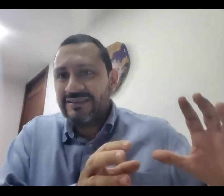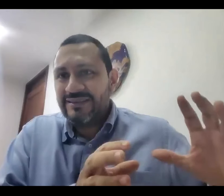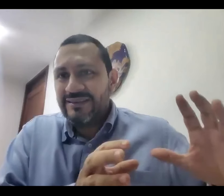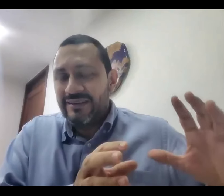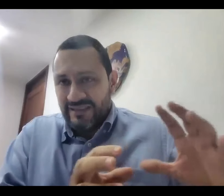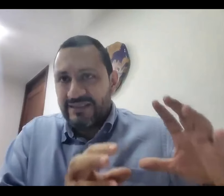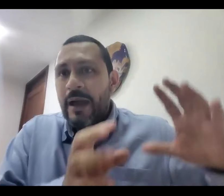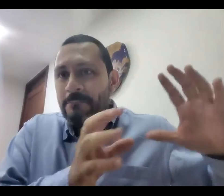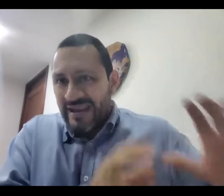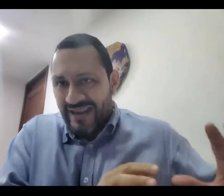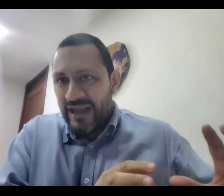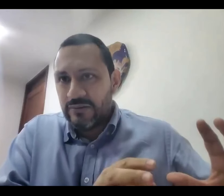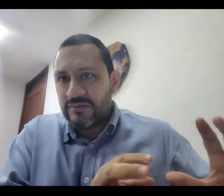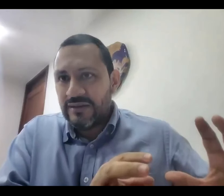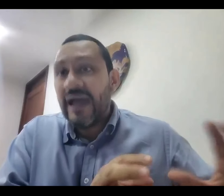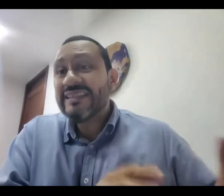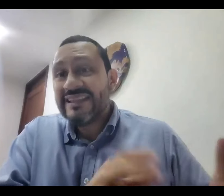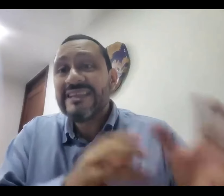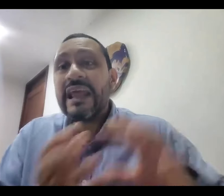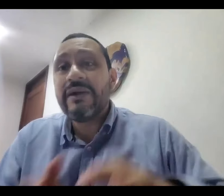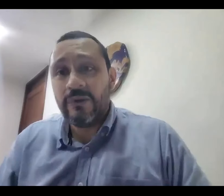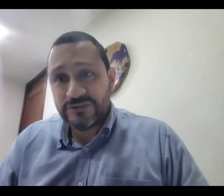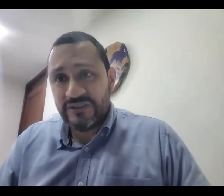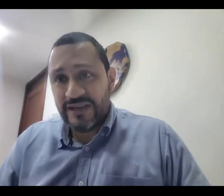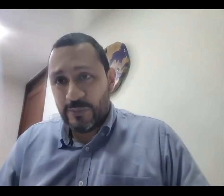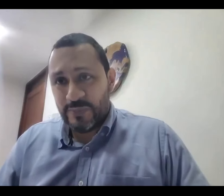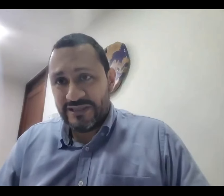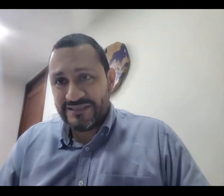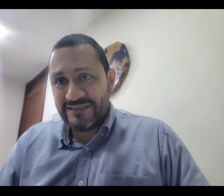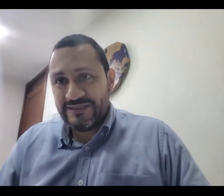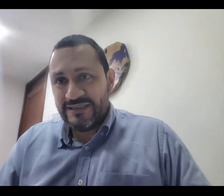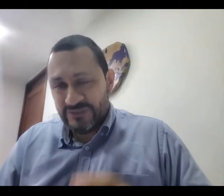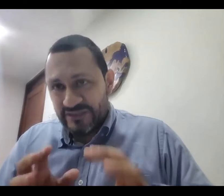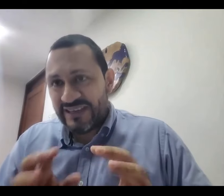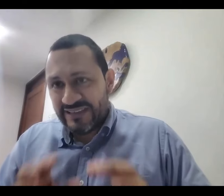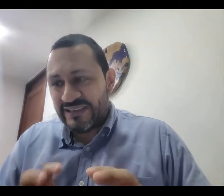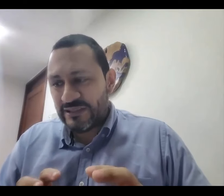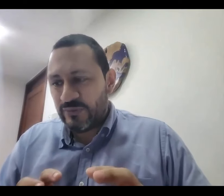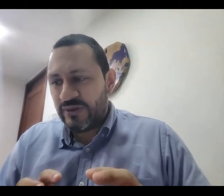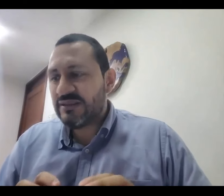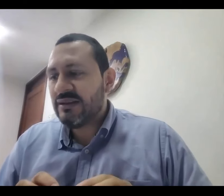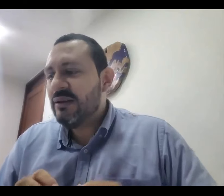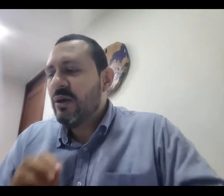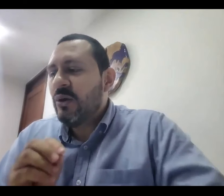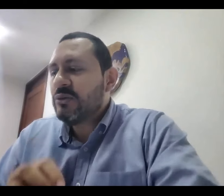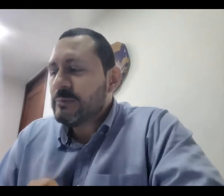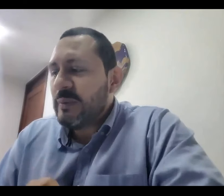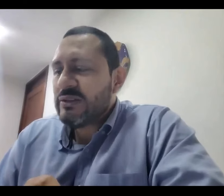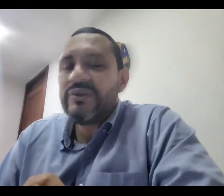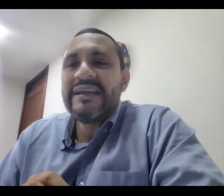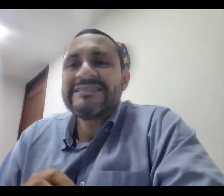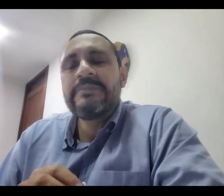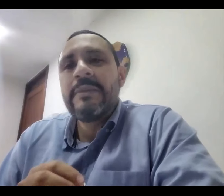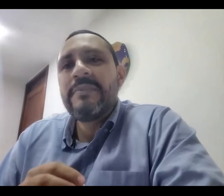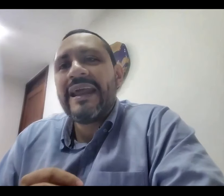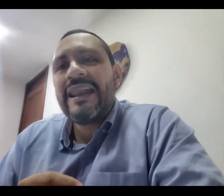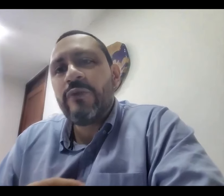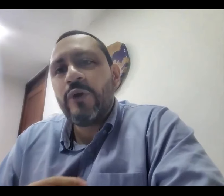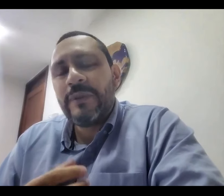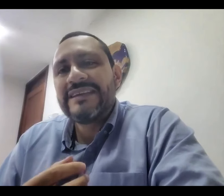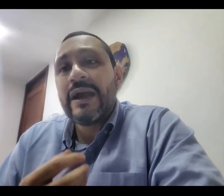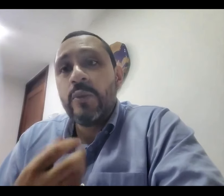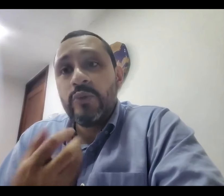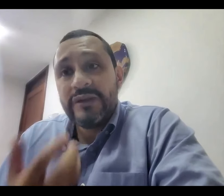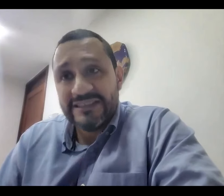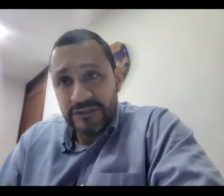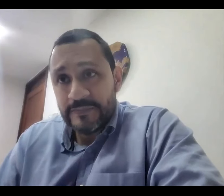intenta manejarlo antes de la evaluación de la competencia eso tiene que tenerse en cuenta otro aspecto es también mirar las